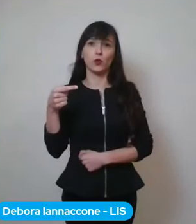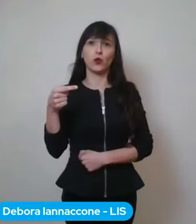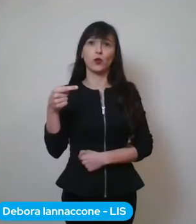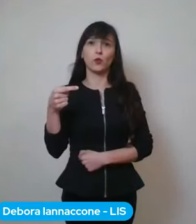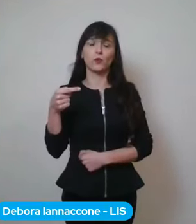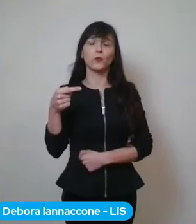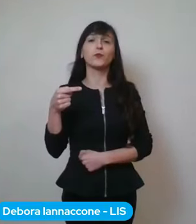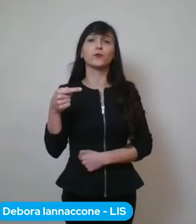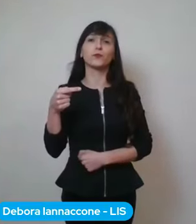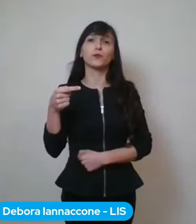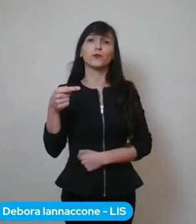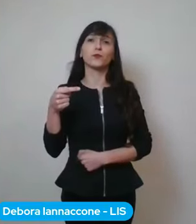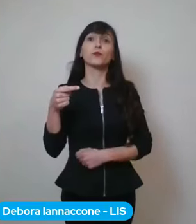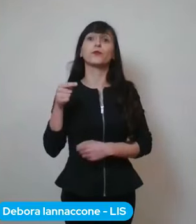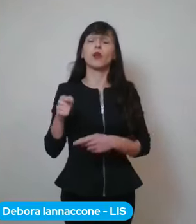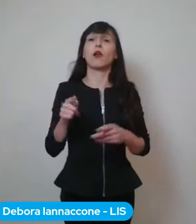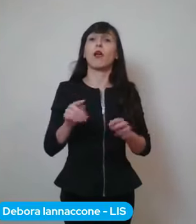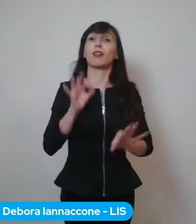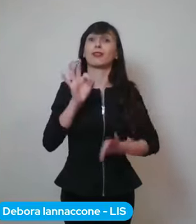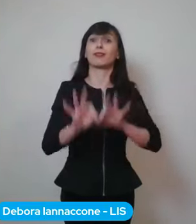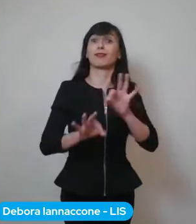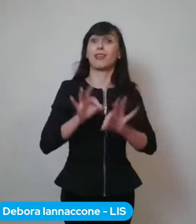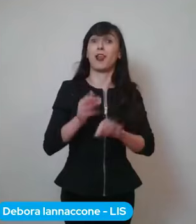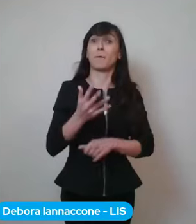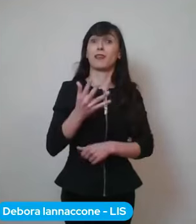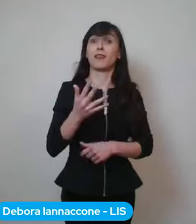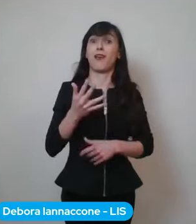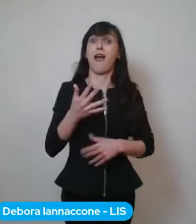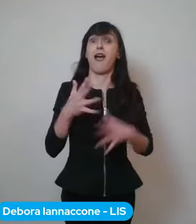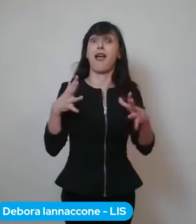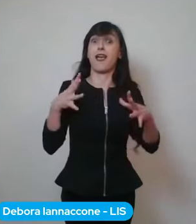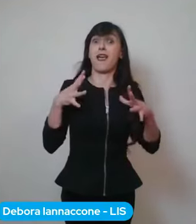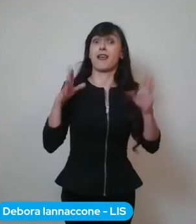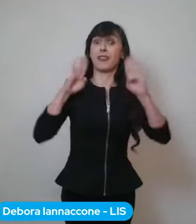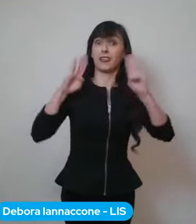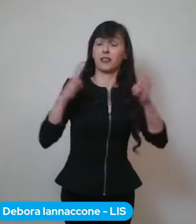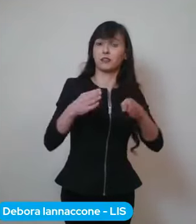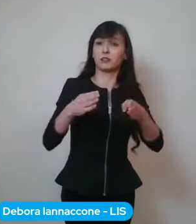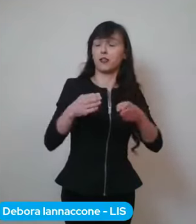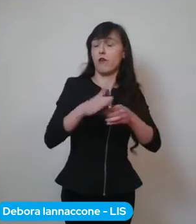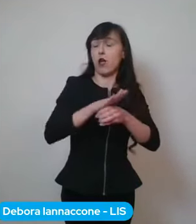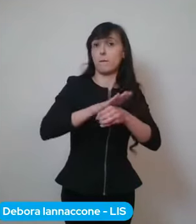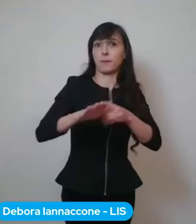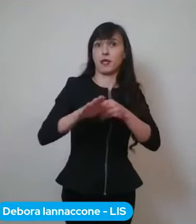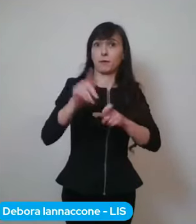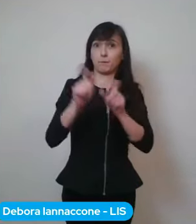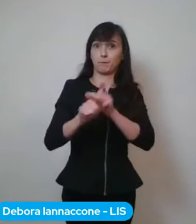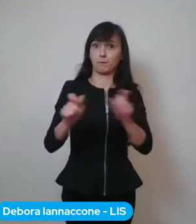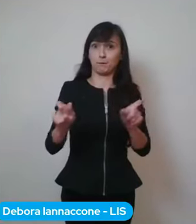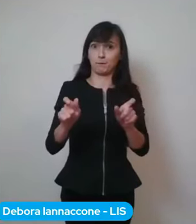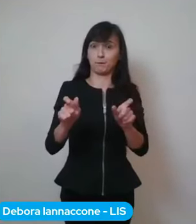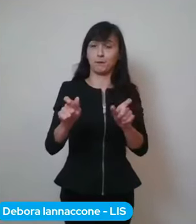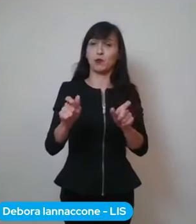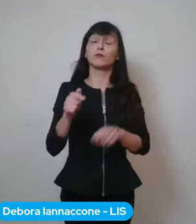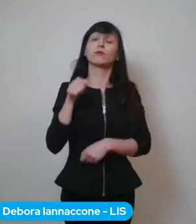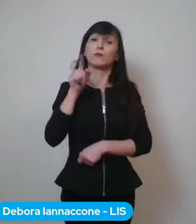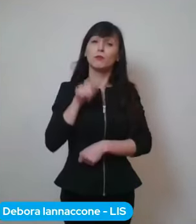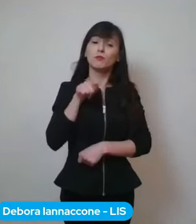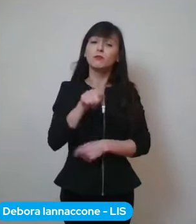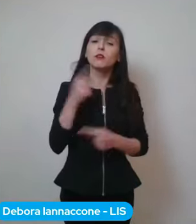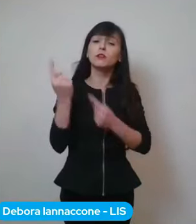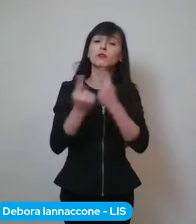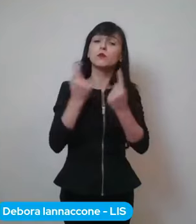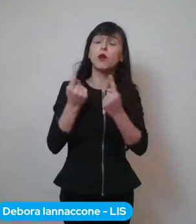saturando le terapie intensive. C'è un limite numerico del 30%,